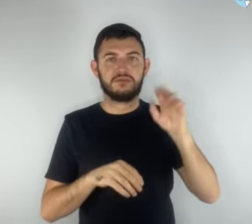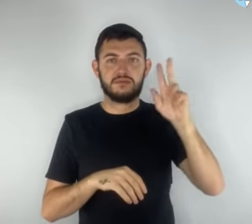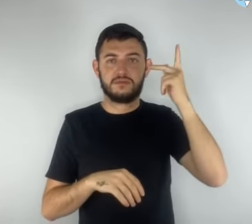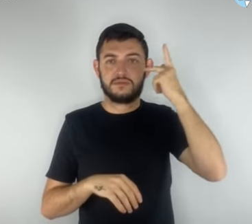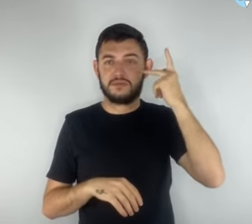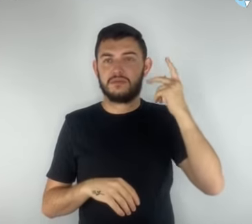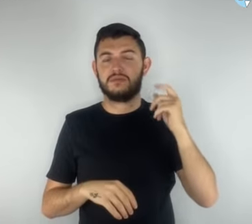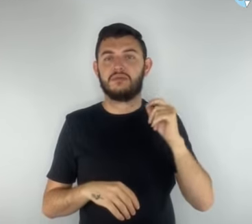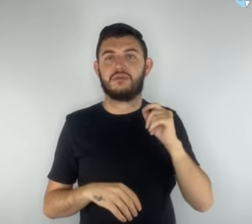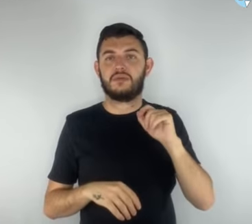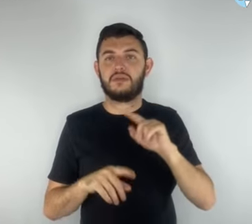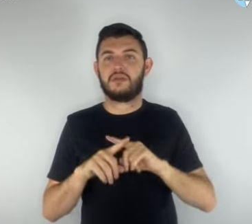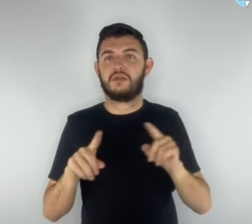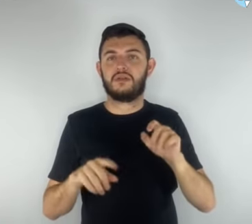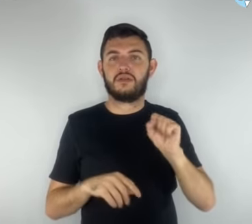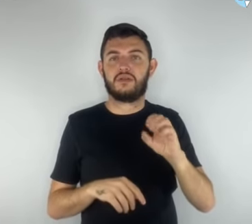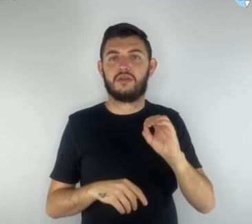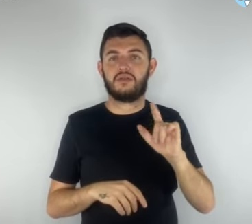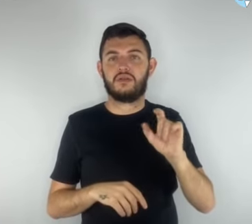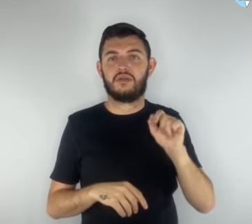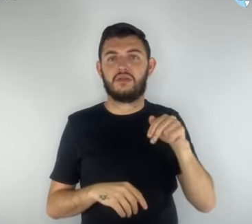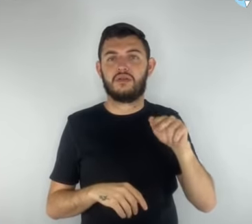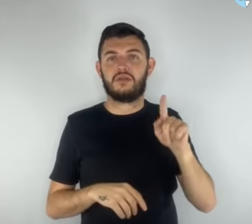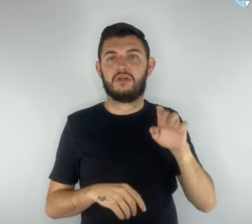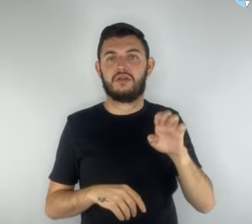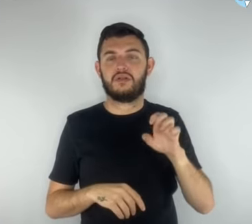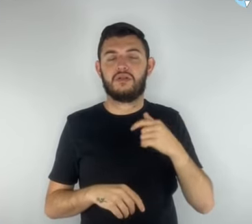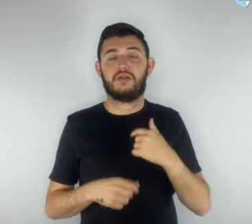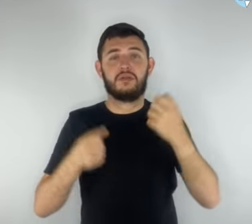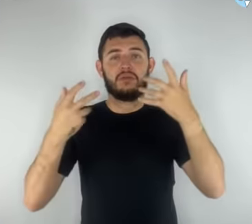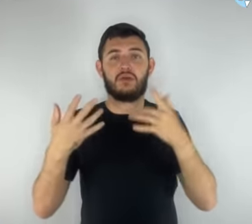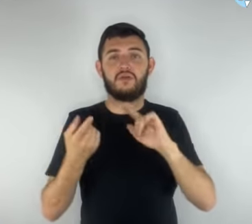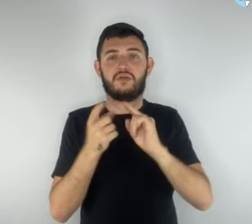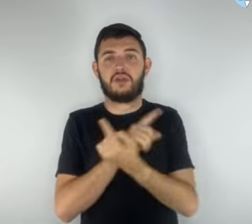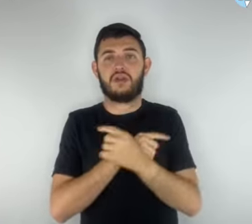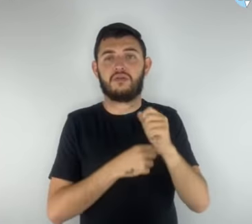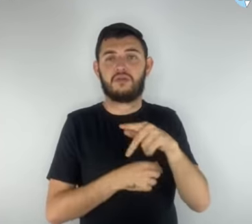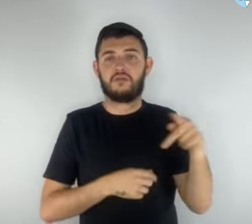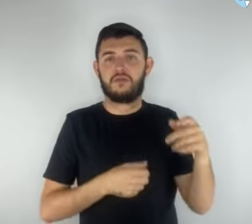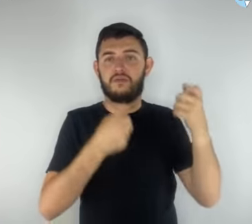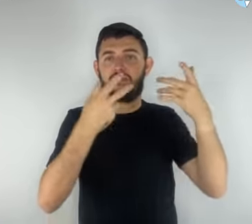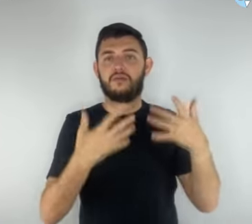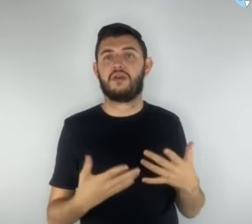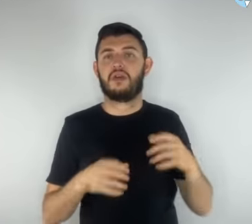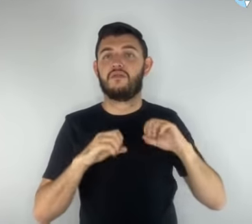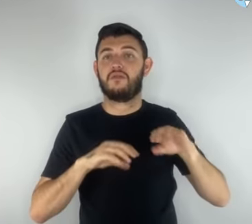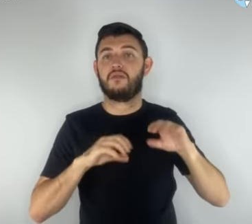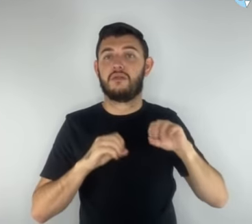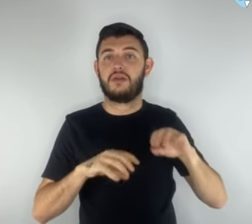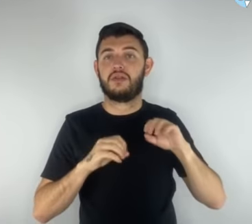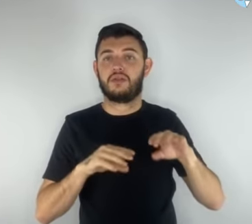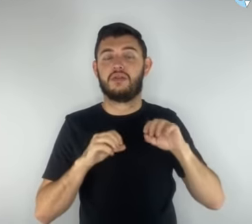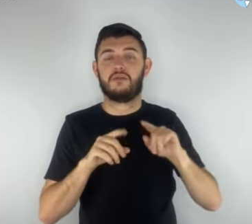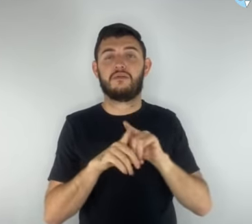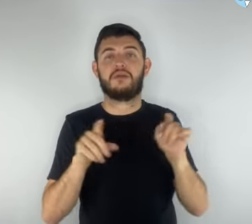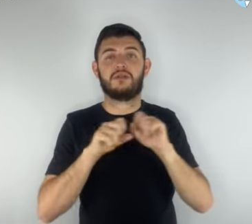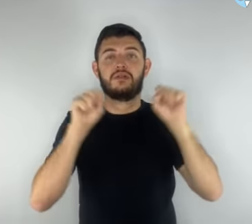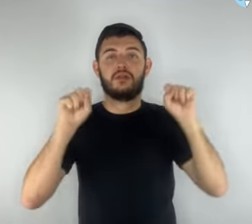contrário do que é dito pelo professor, a formação para o uso do sistema já está em curso. Já